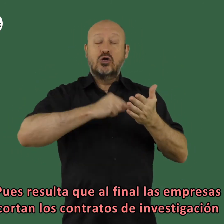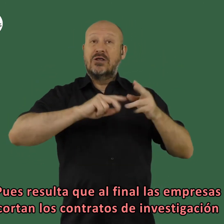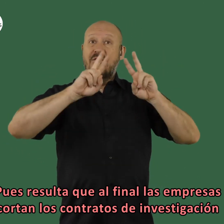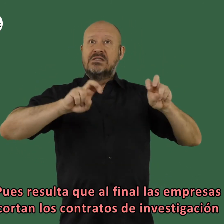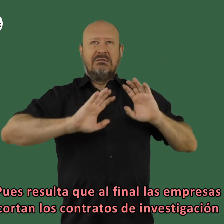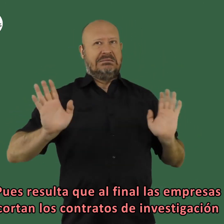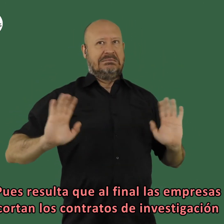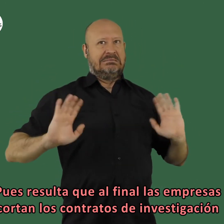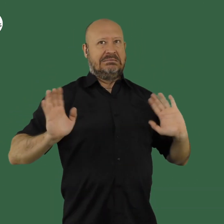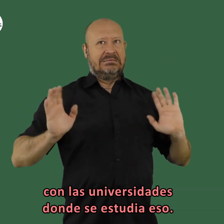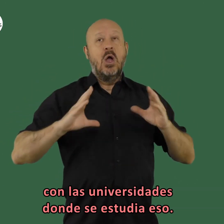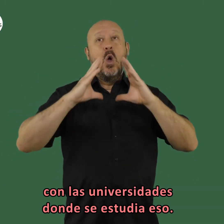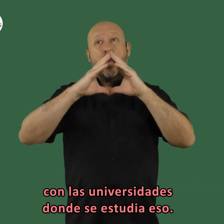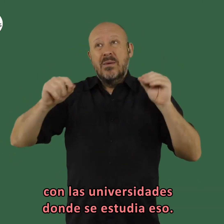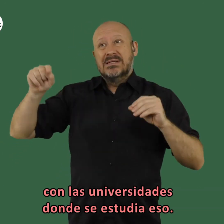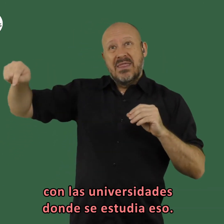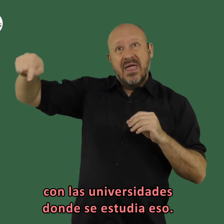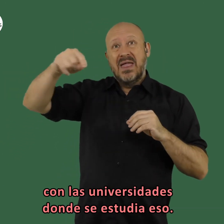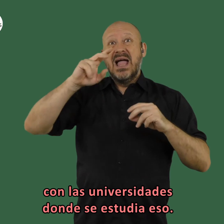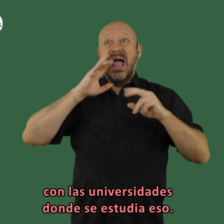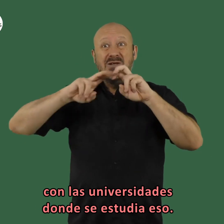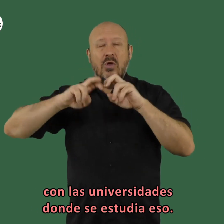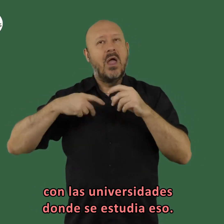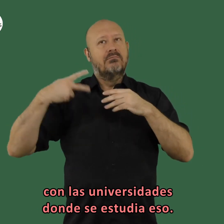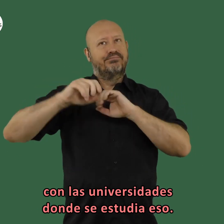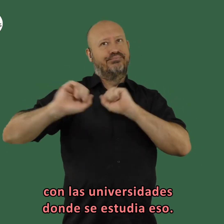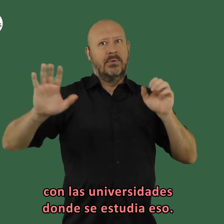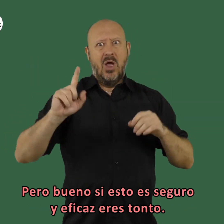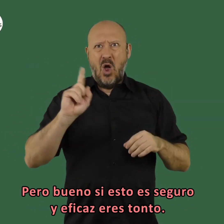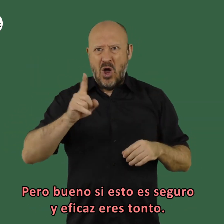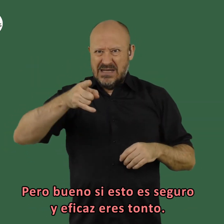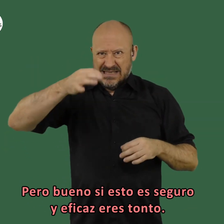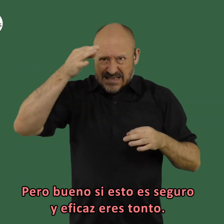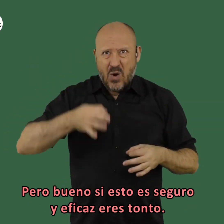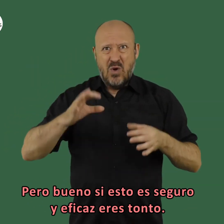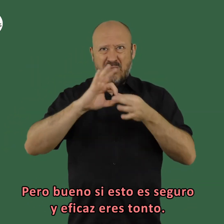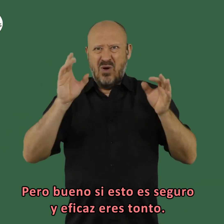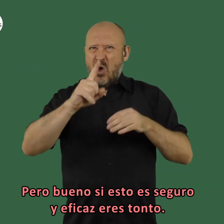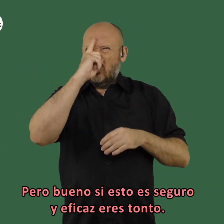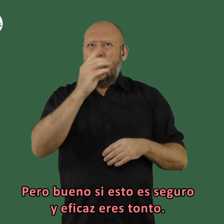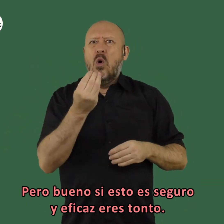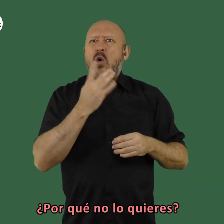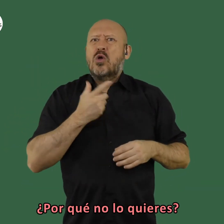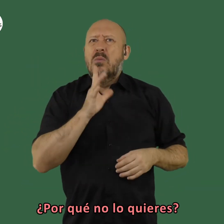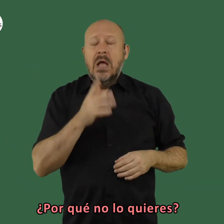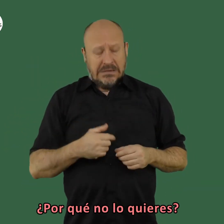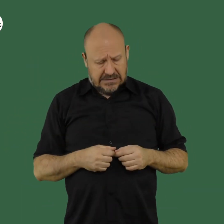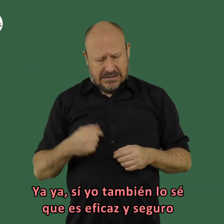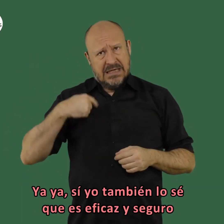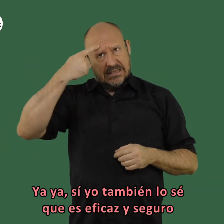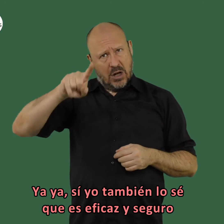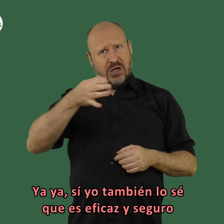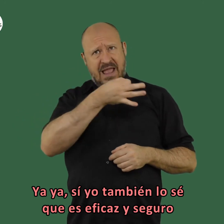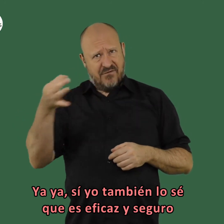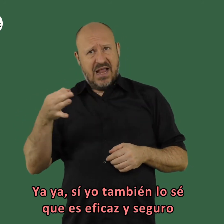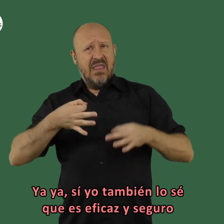los contratos de investigación con las universidades donde se estudia eso pero bueno si esto es seguro y eficaz eres tonto porque no lo quieres ya